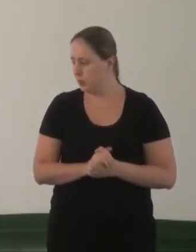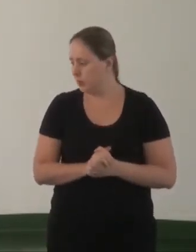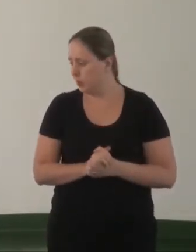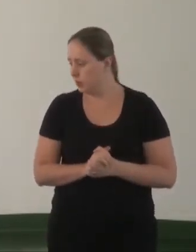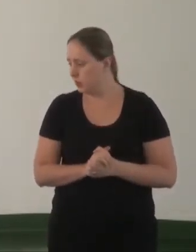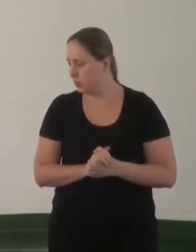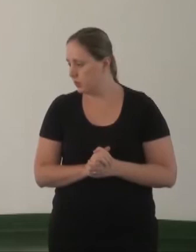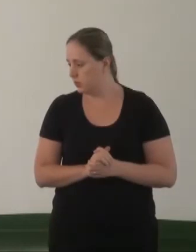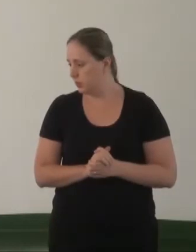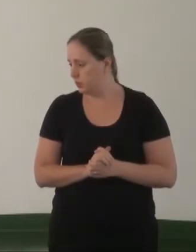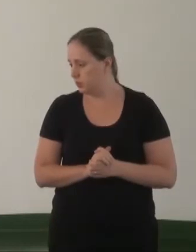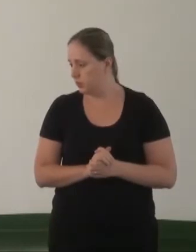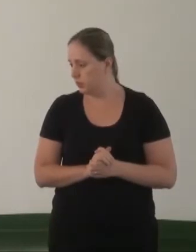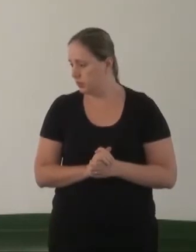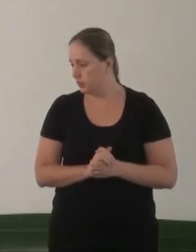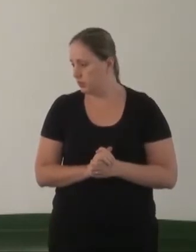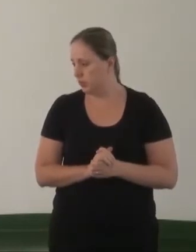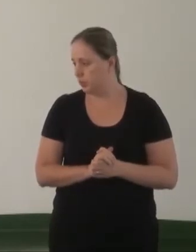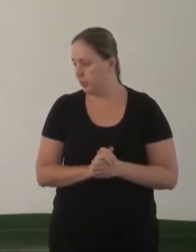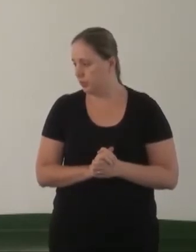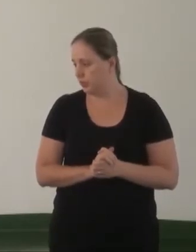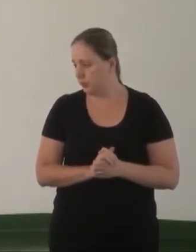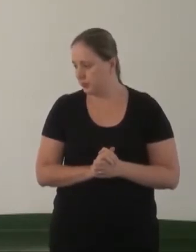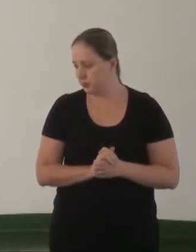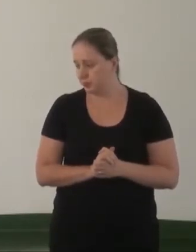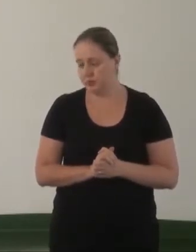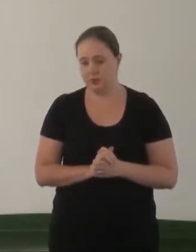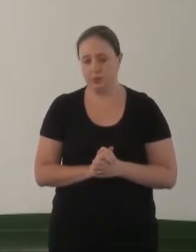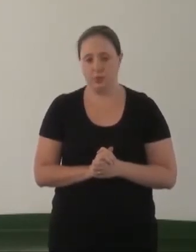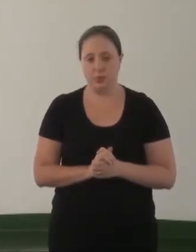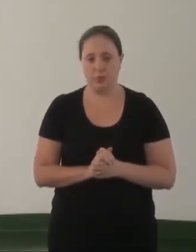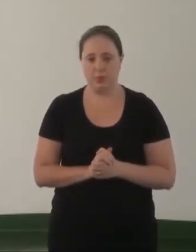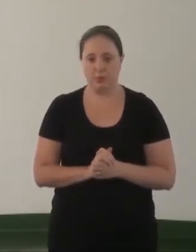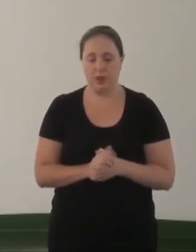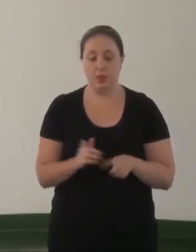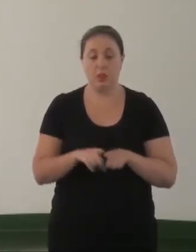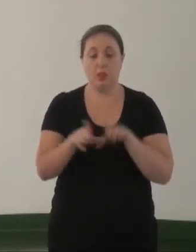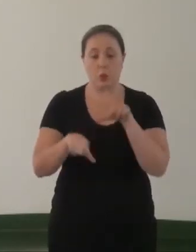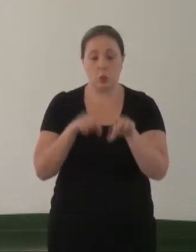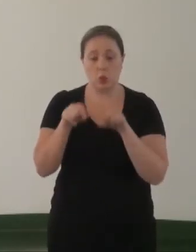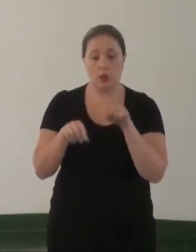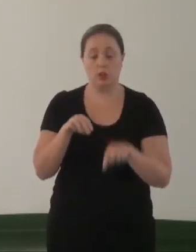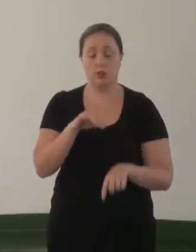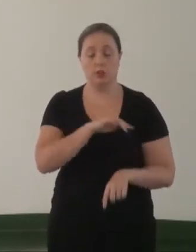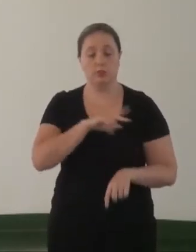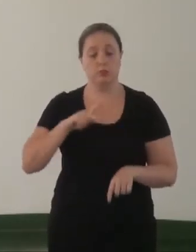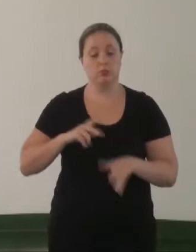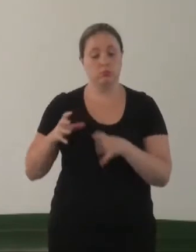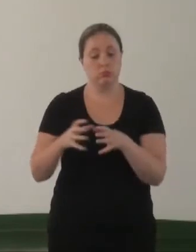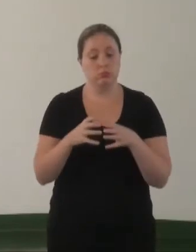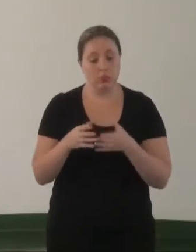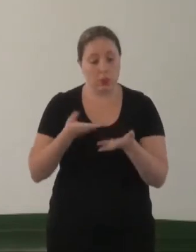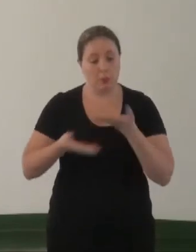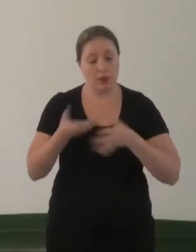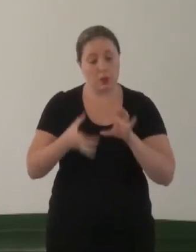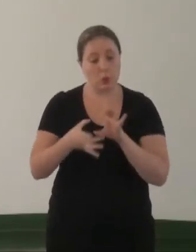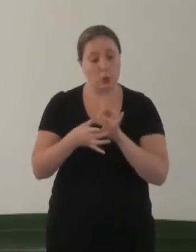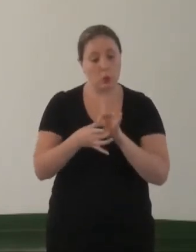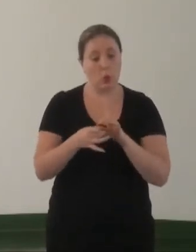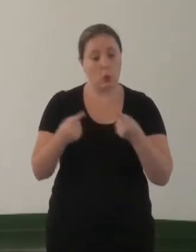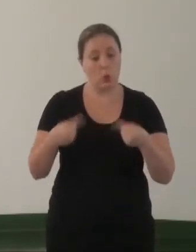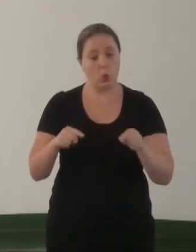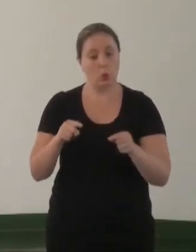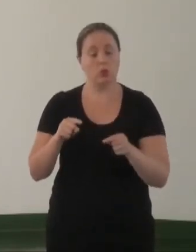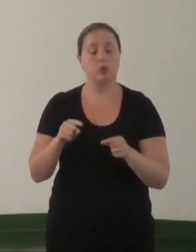o cursor. Ah, consegui. Reiterar a indicação de membros do Ministério Público para integrar os comitês de enfrentamento à